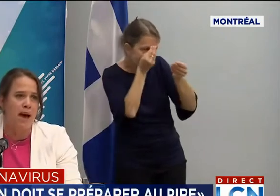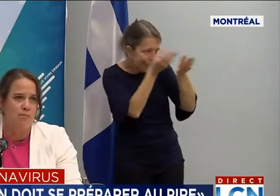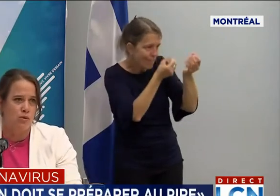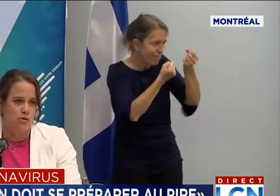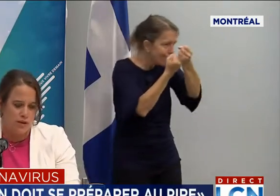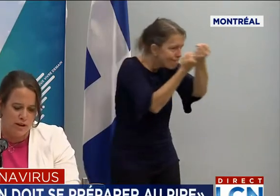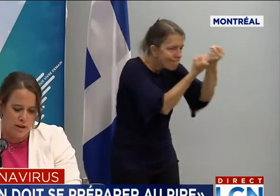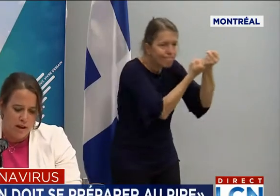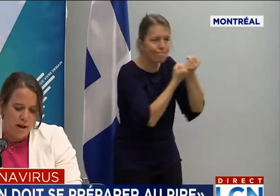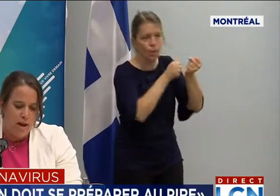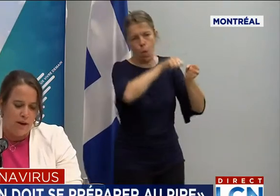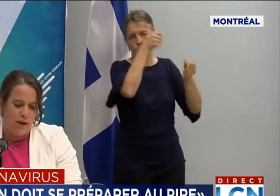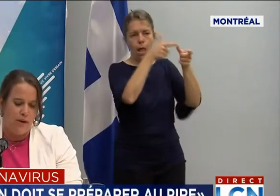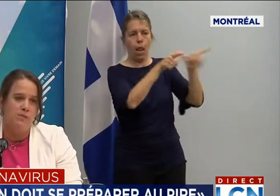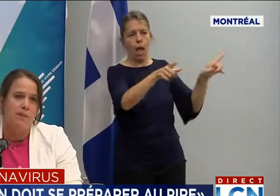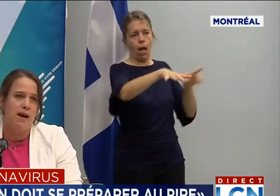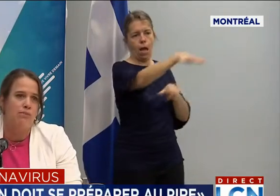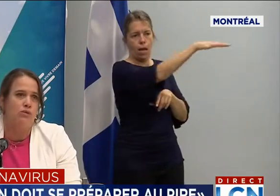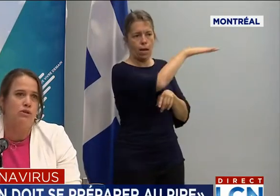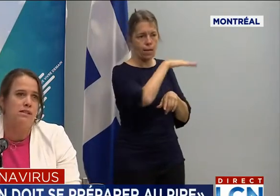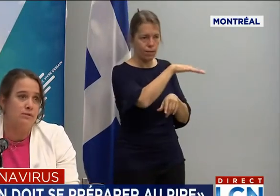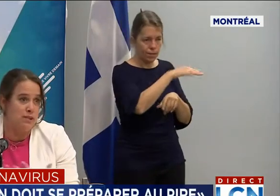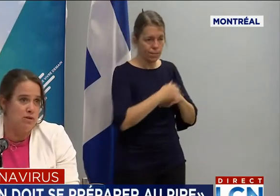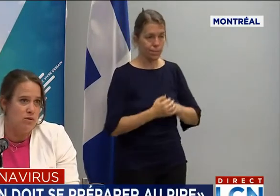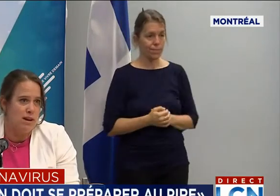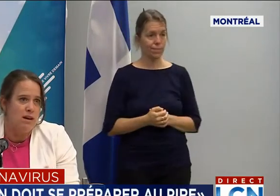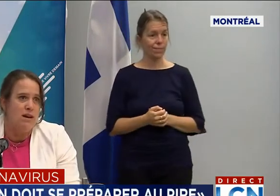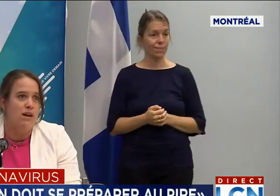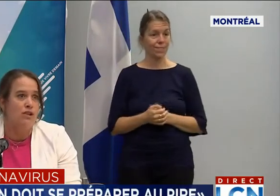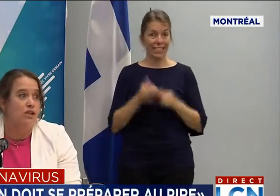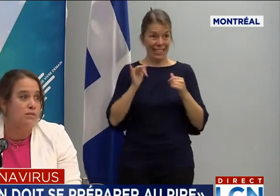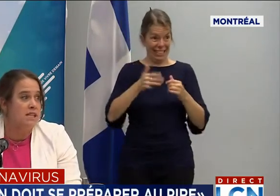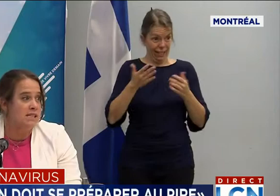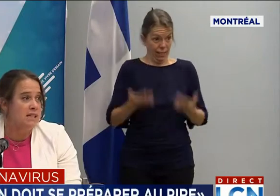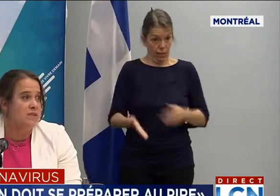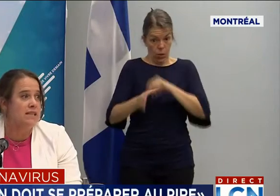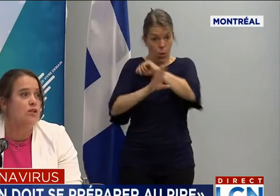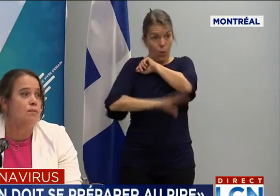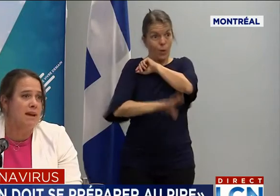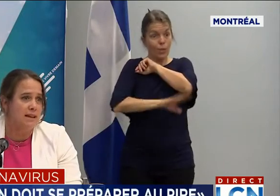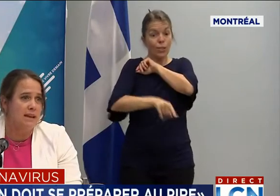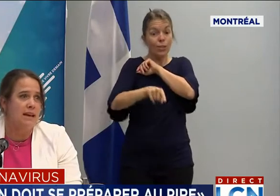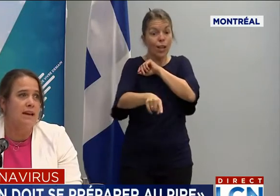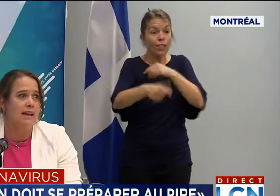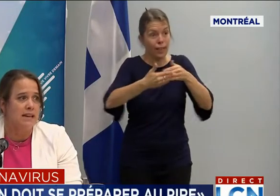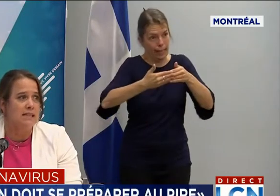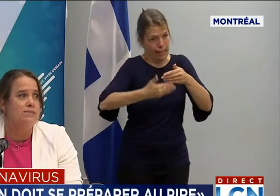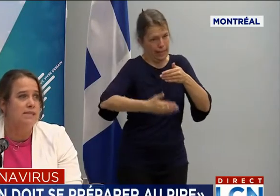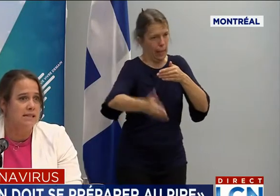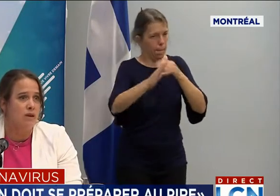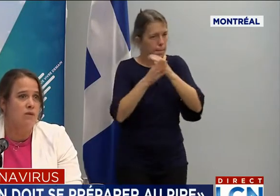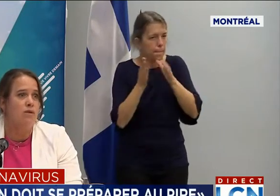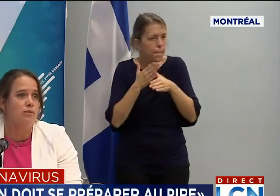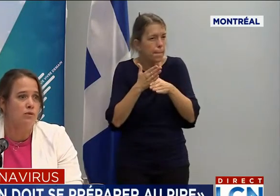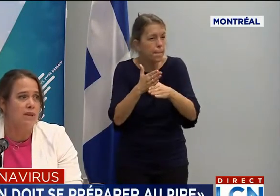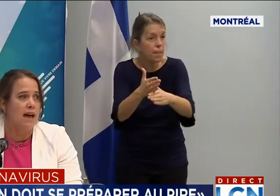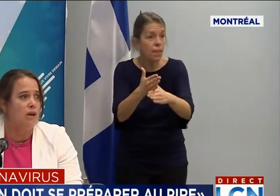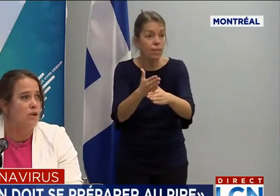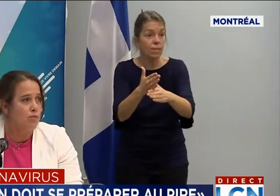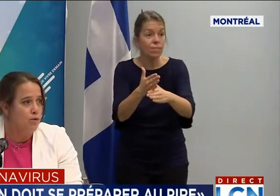Donc, on se prépare pour l'automne. On se prépare pour l'automne. veut dire quoi? Notre objectif, c'est de maintenir la transmission